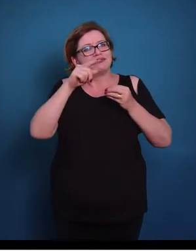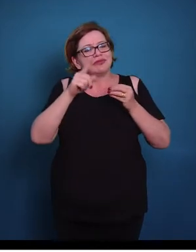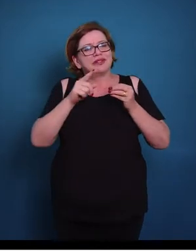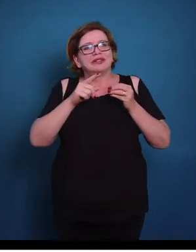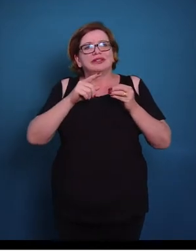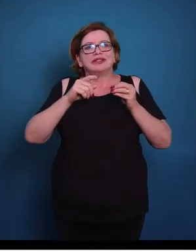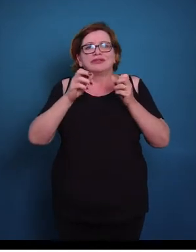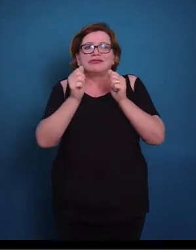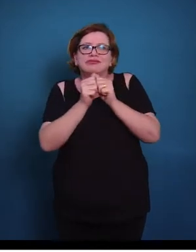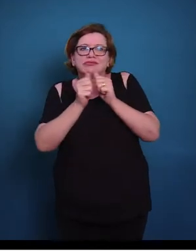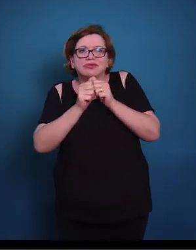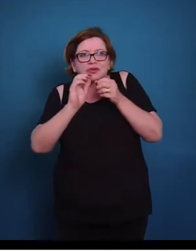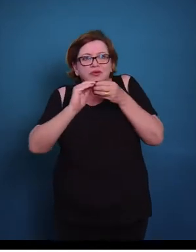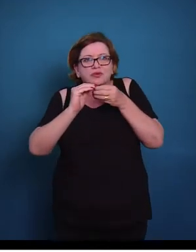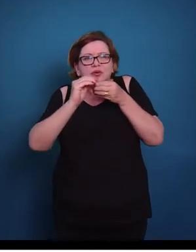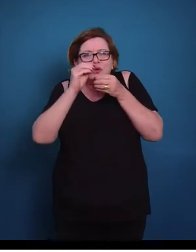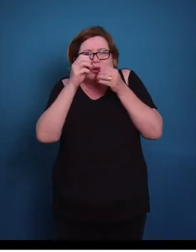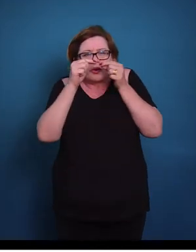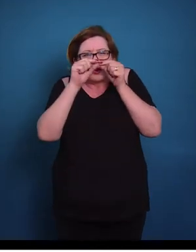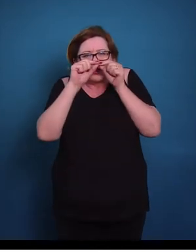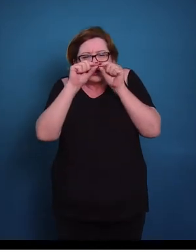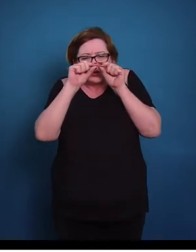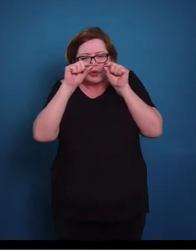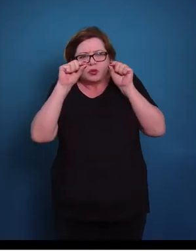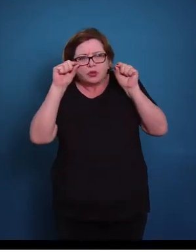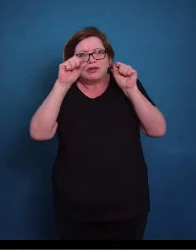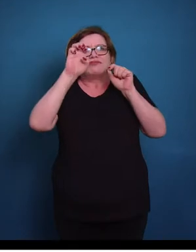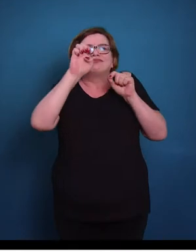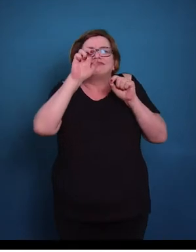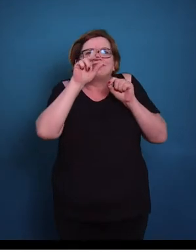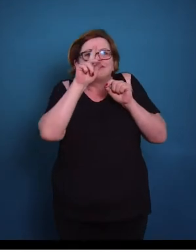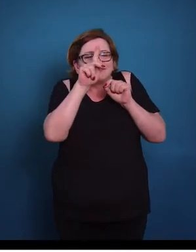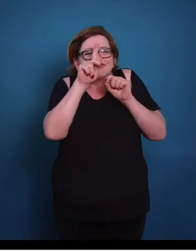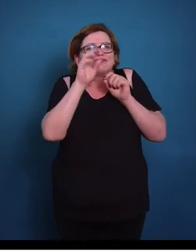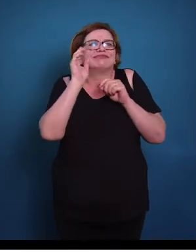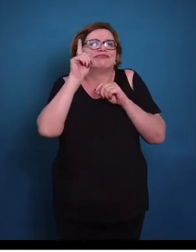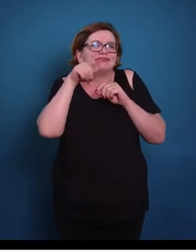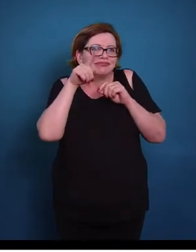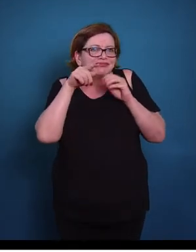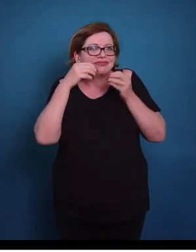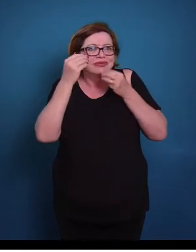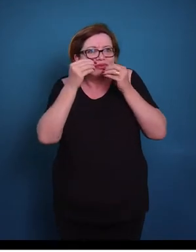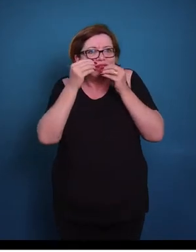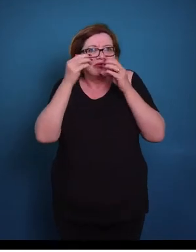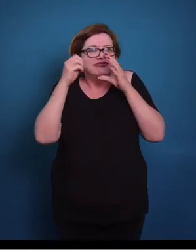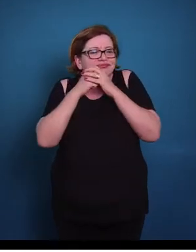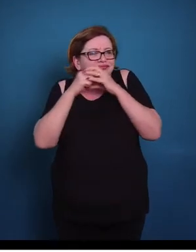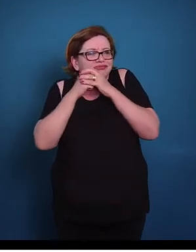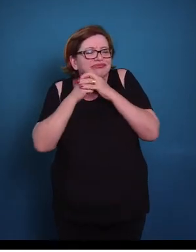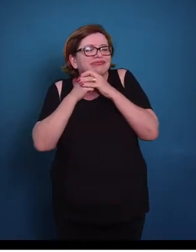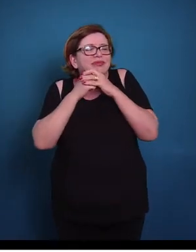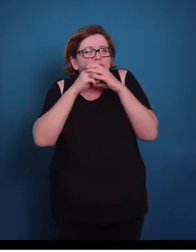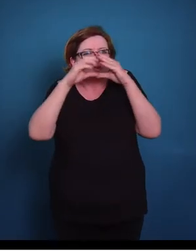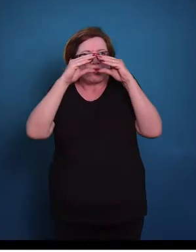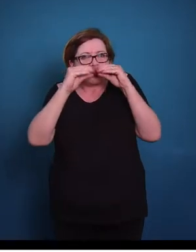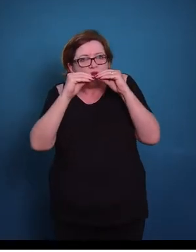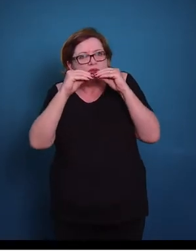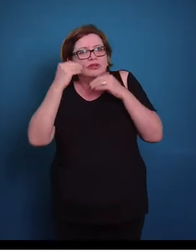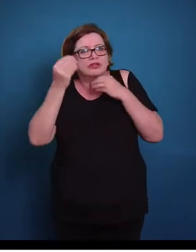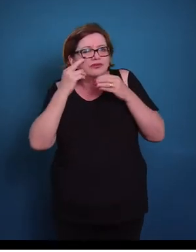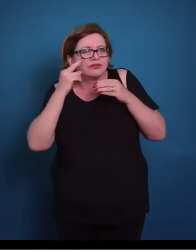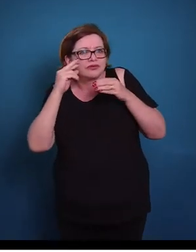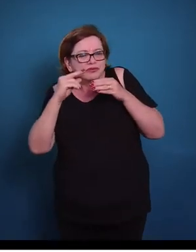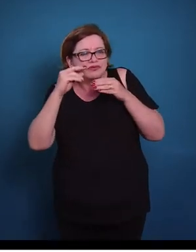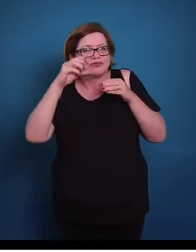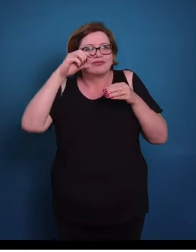conjuntivo e aqui em cima uma fina camada de tecido epitelial, então uma única camada com células achatadas. Então note que nós temos os núcleos das